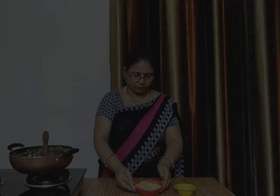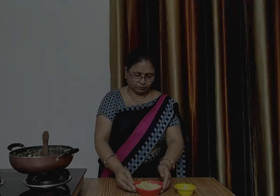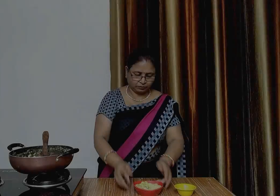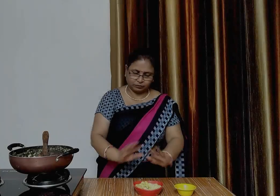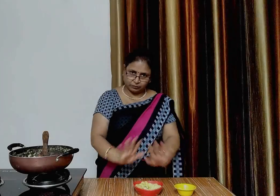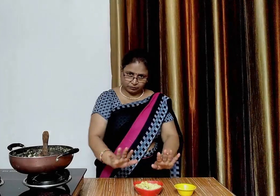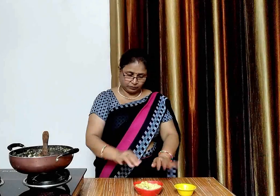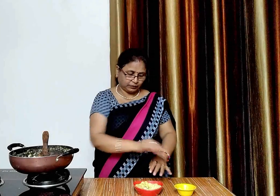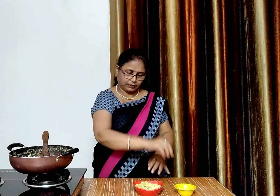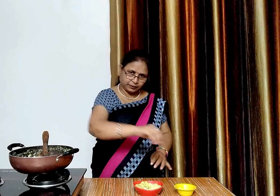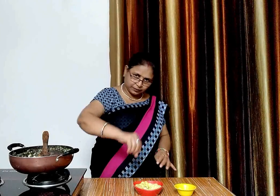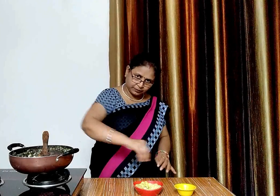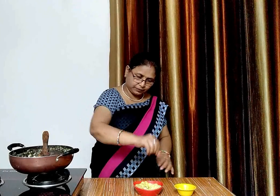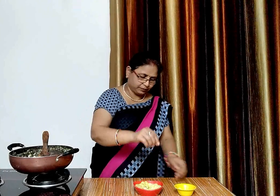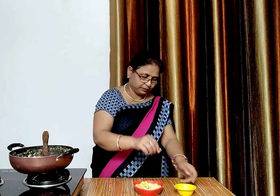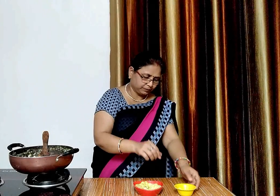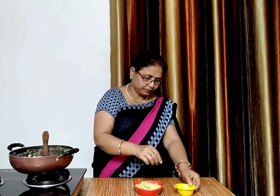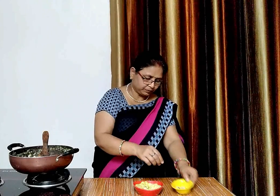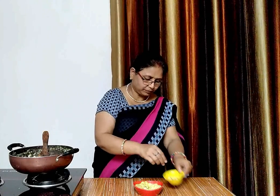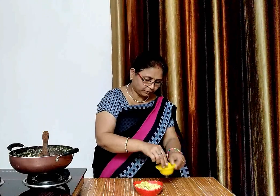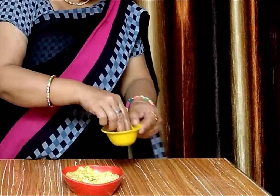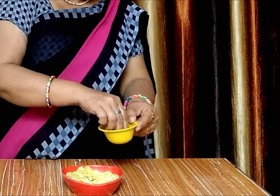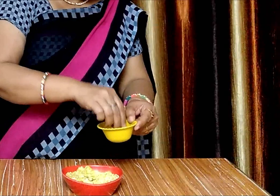और बादम और पिस्थे से घानिश कर लेंगे